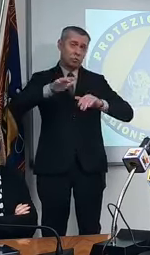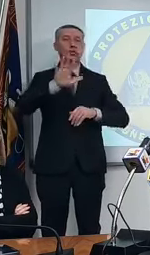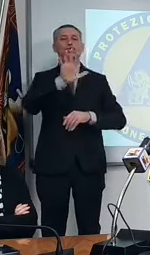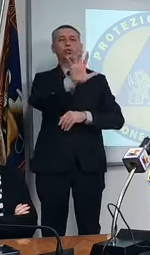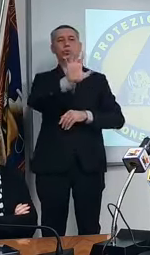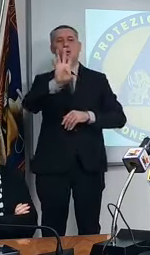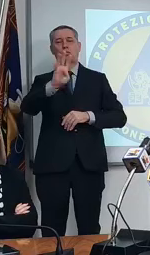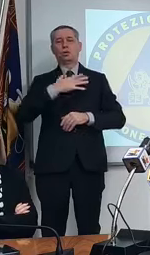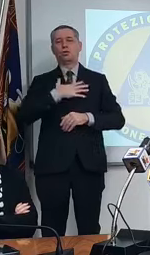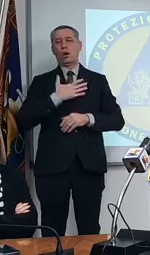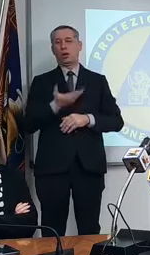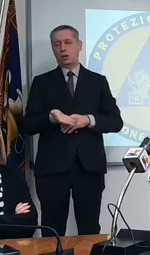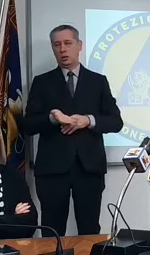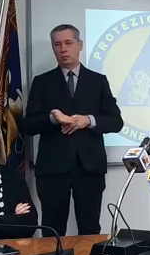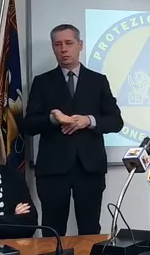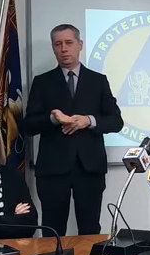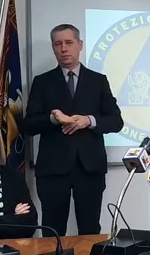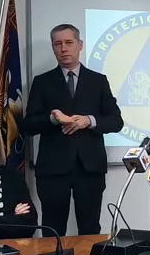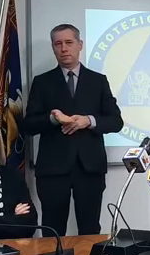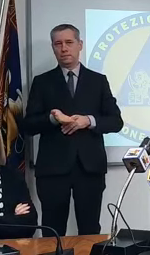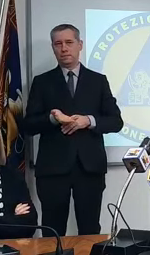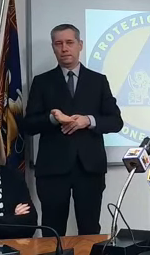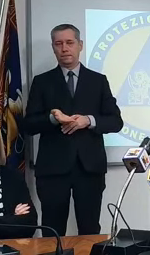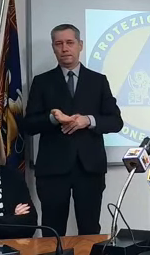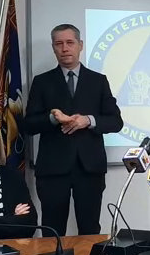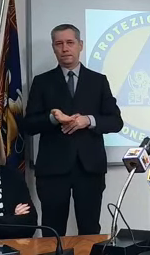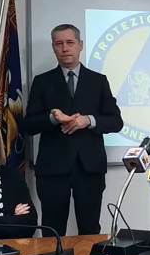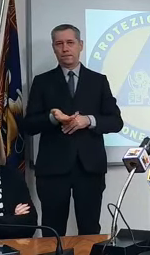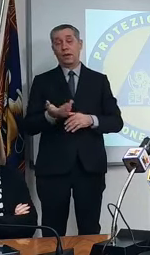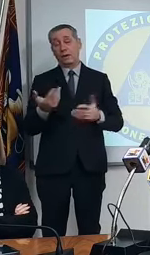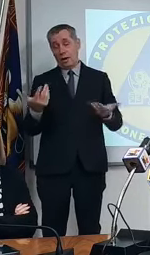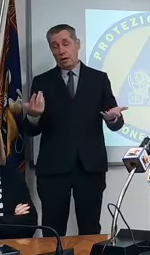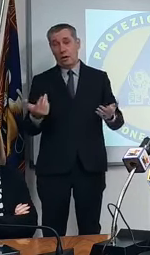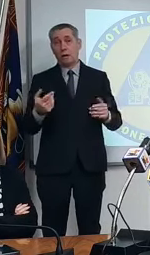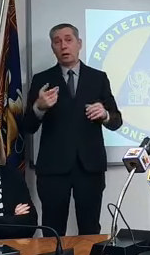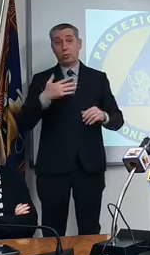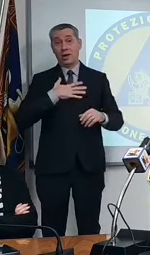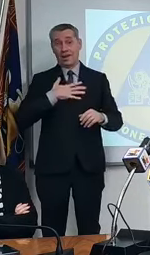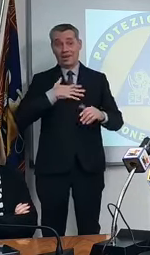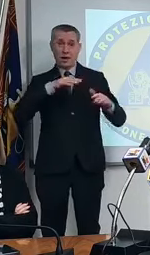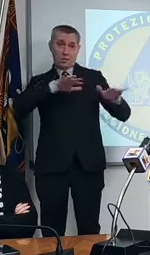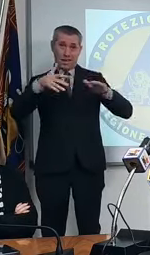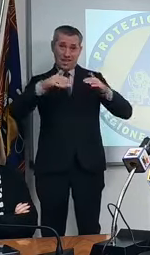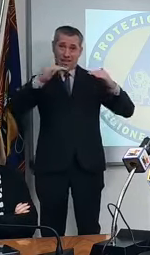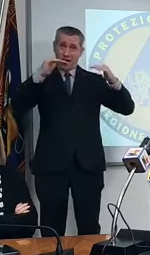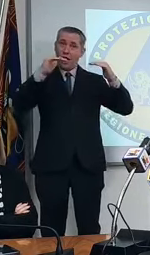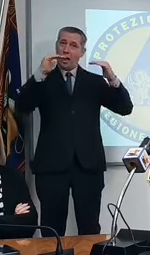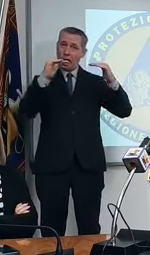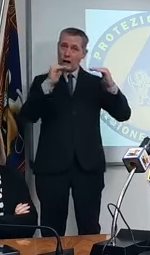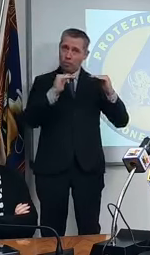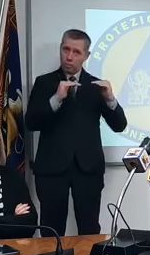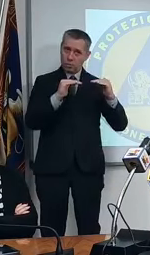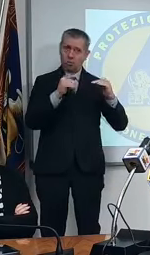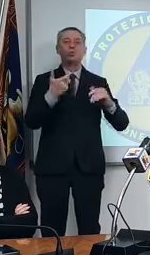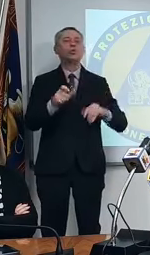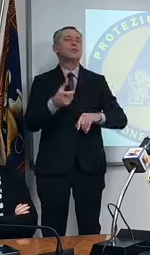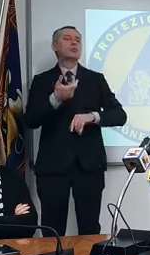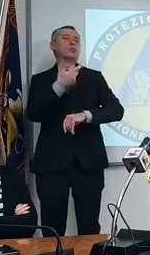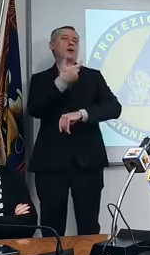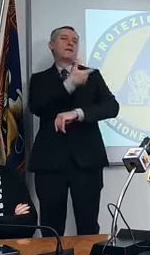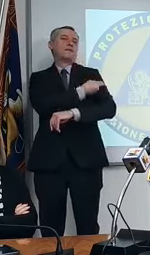che abbiamo abbassato l'età media, perché? Perché avendo vaccinato